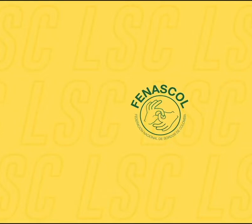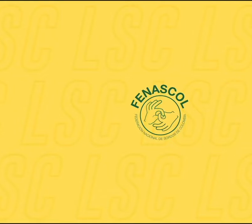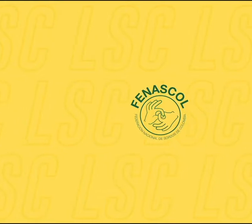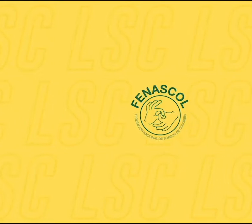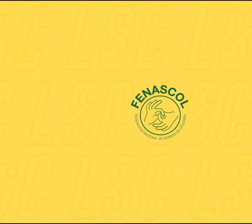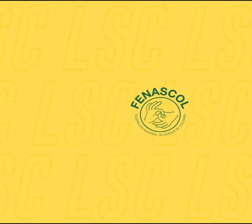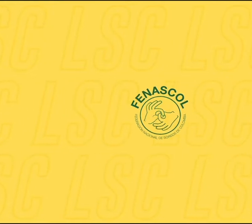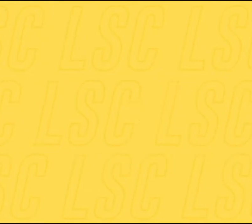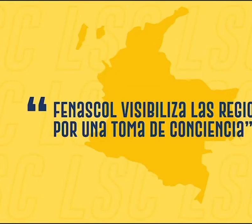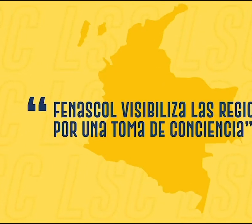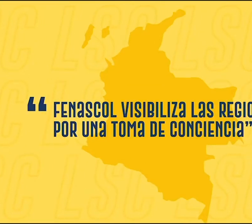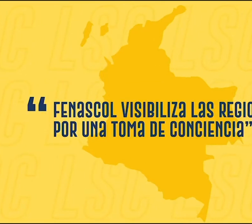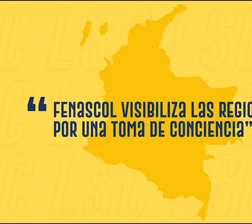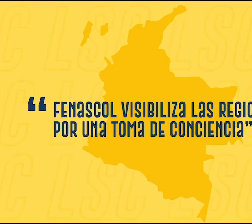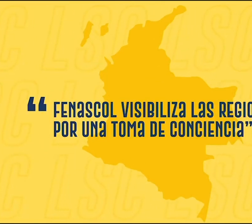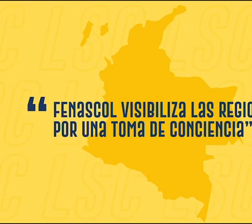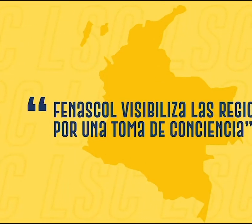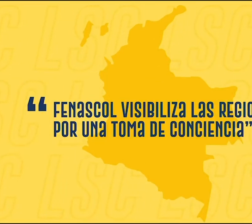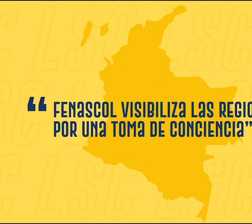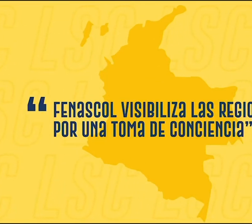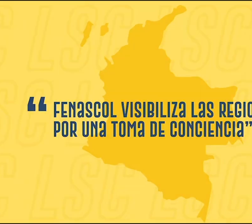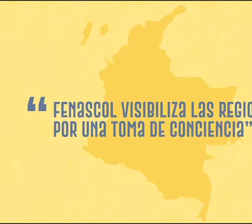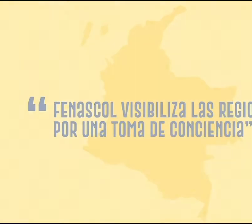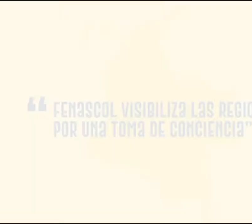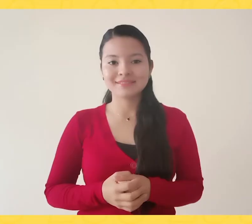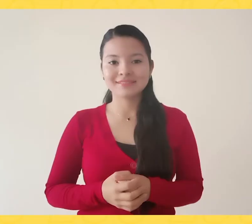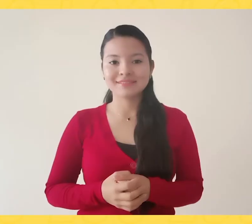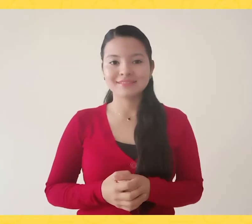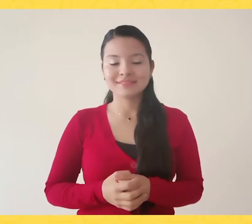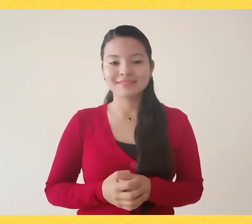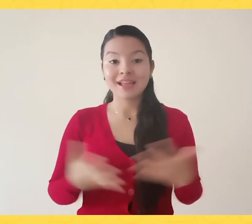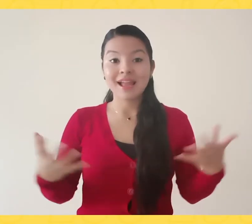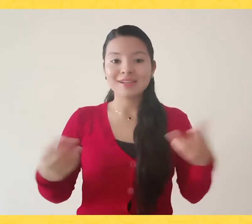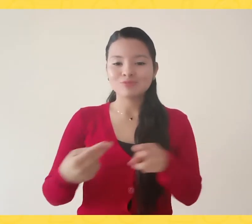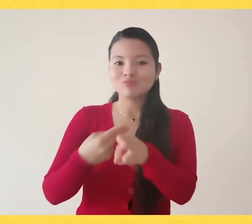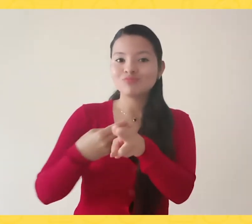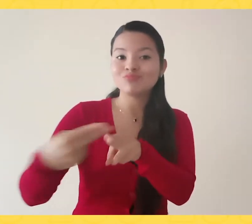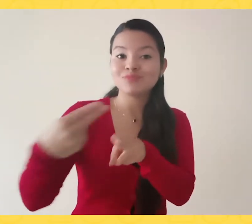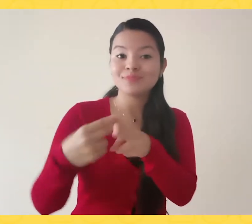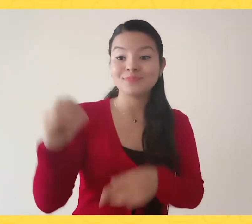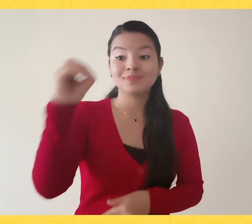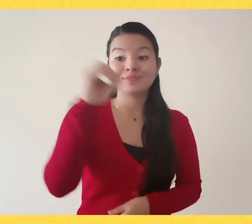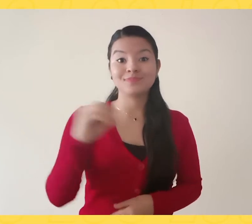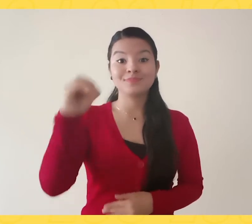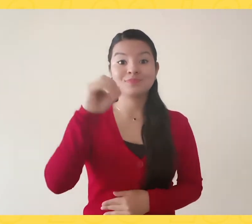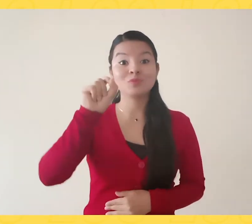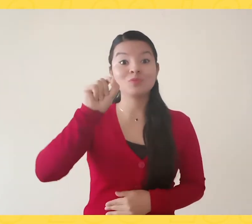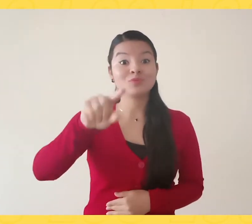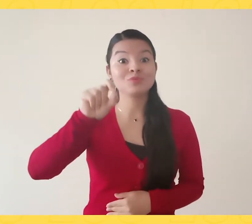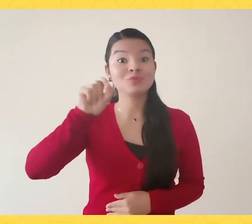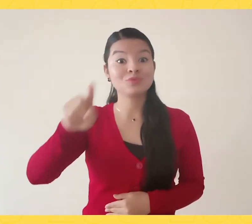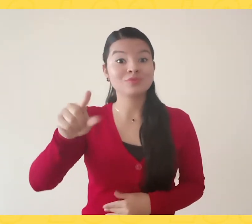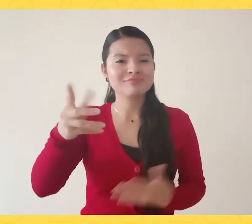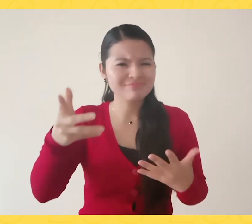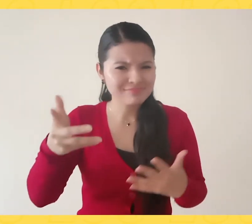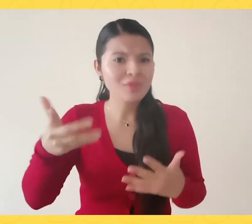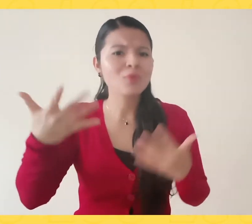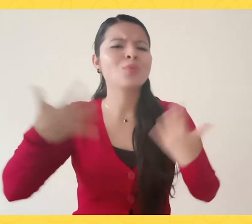FENASCOL visibiliza las regiones por una toma de conciencia. El próximo 11 de octubre, estamos celebrando